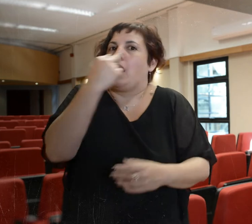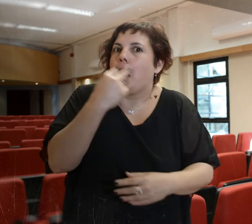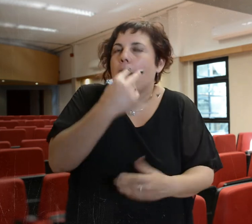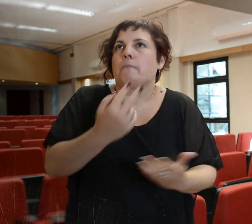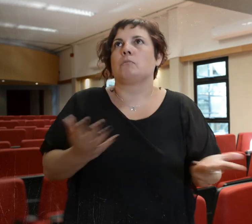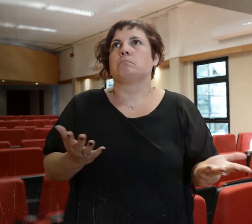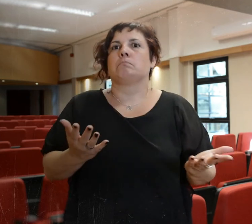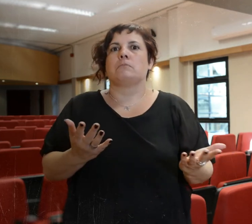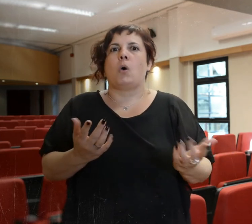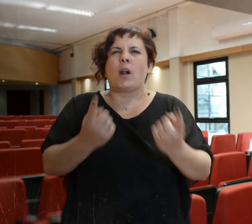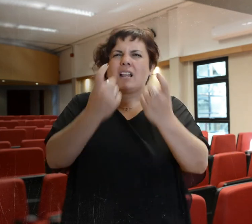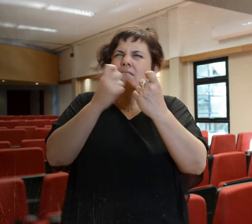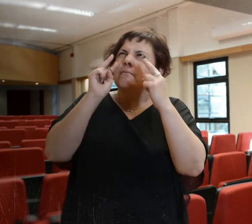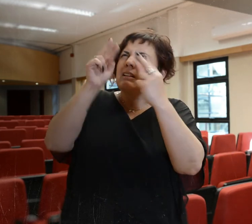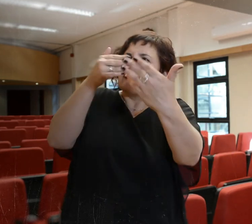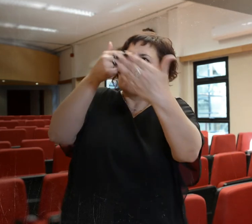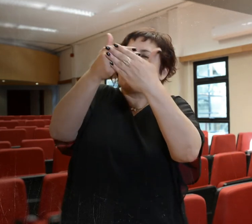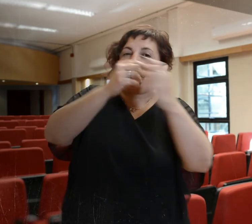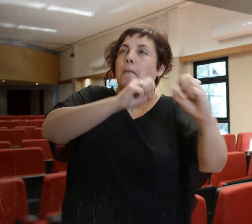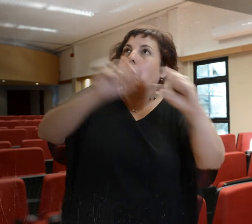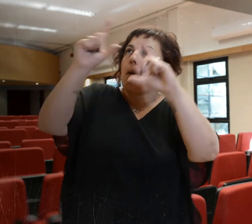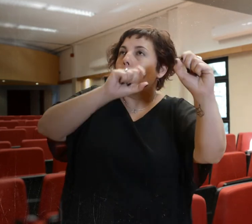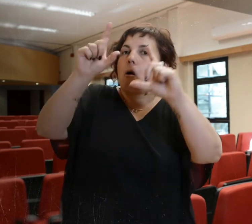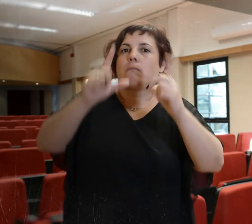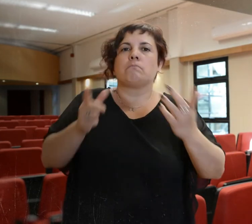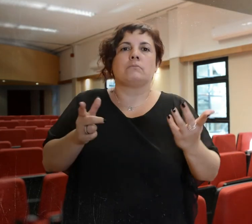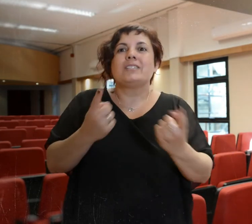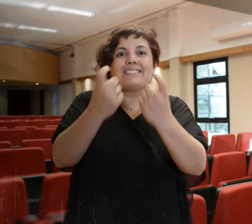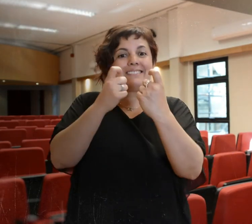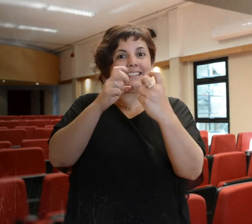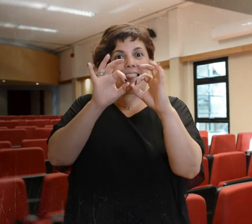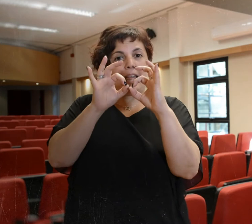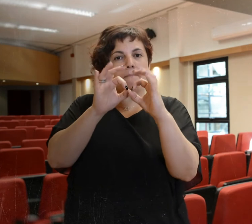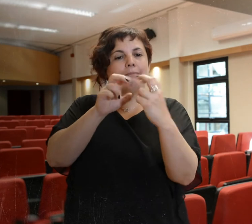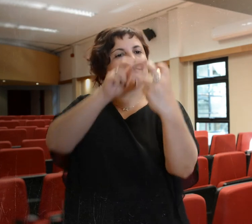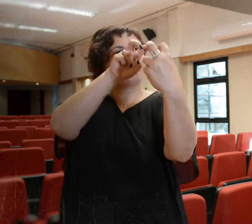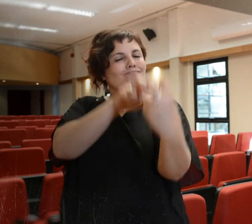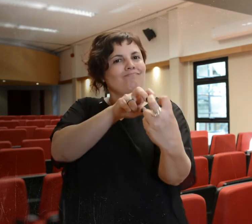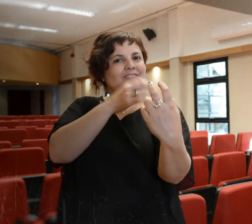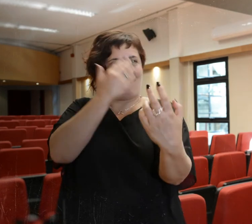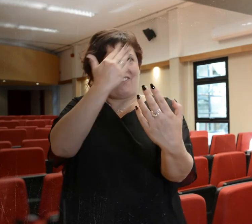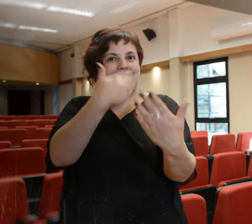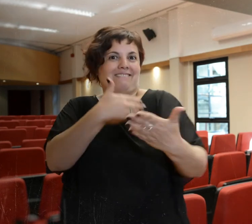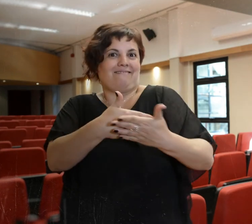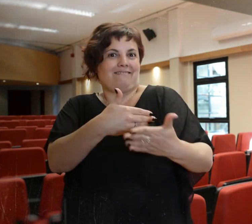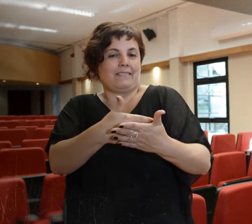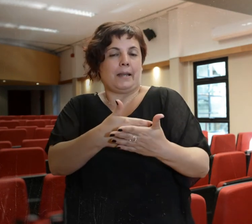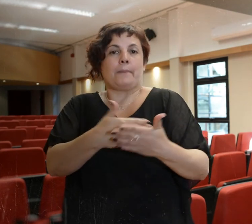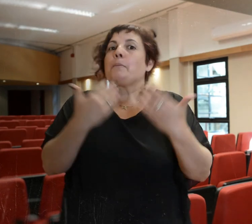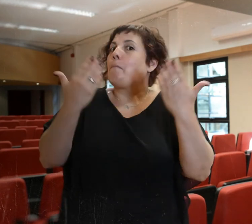necesitan ver en proximidad la presentación y quienes requieren intérprete necesitan tenerlo cerca. Es por esta razón que